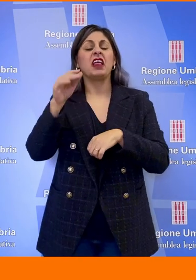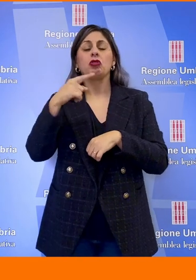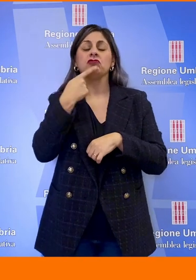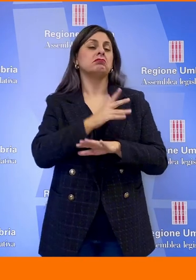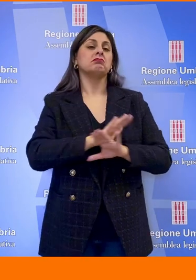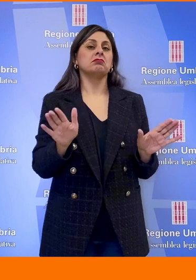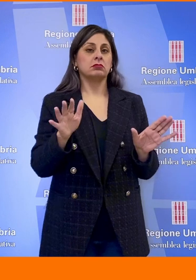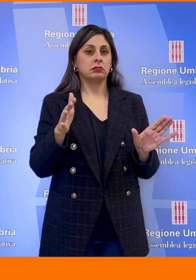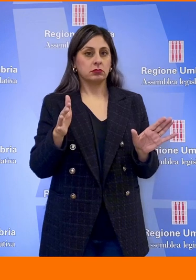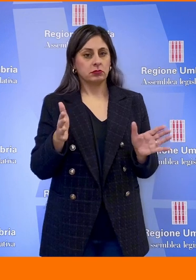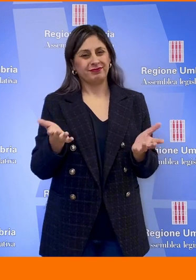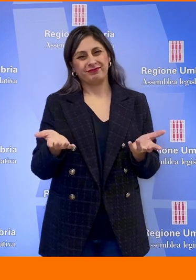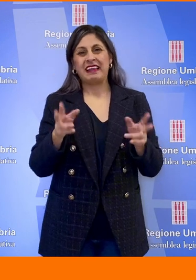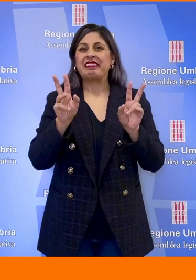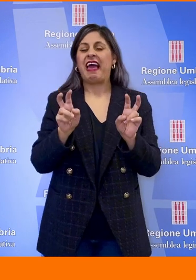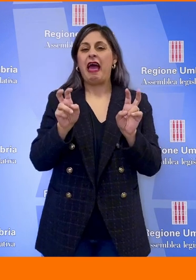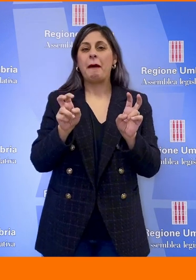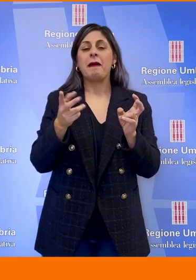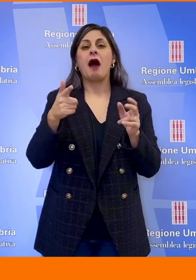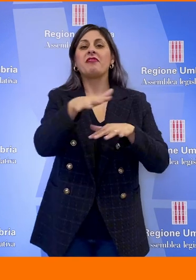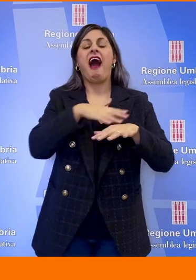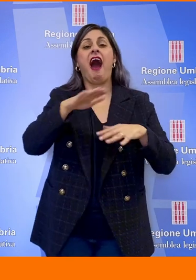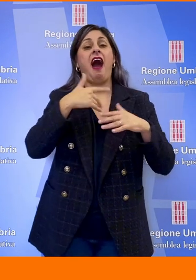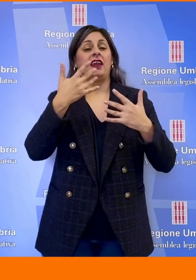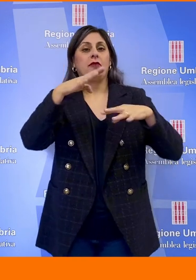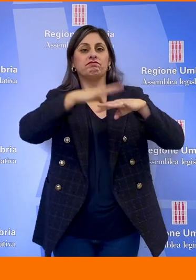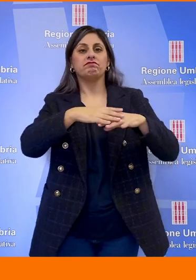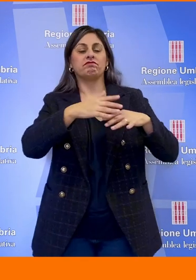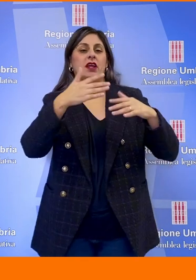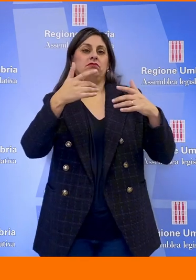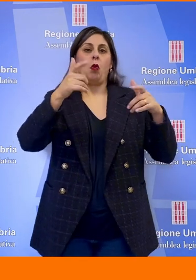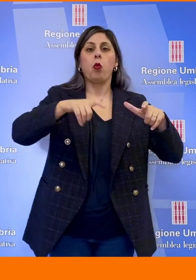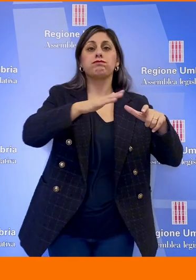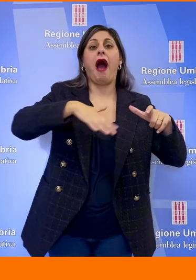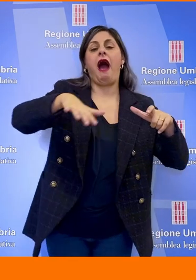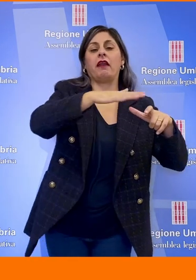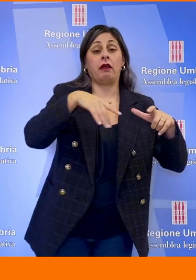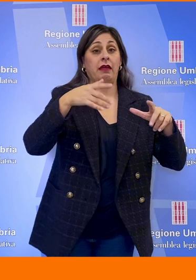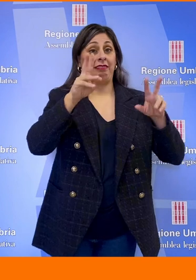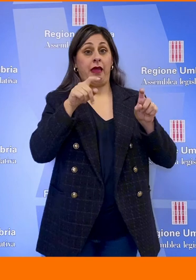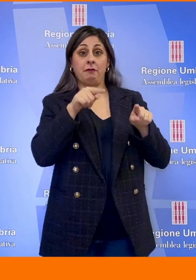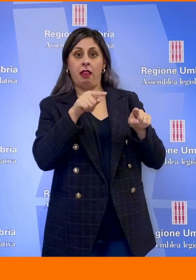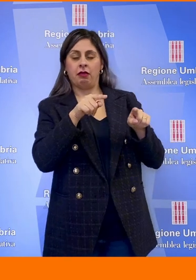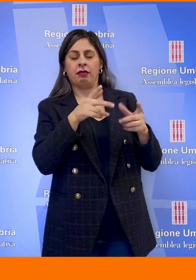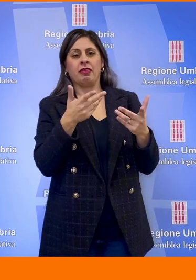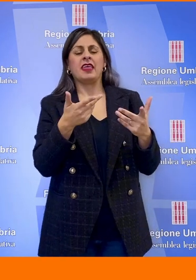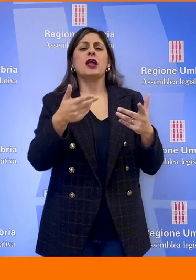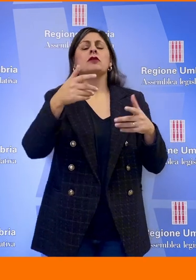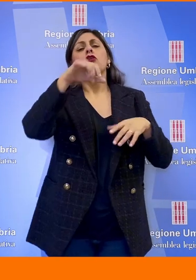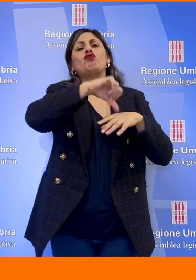Il tema delle aree urbane e anche lì sostanzialmente i maggiori centri urbani dell'Umbria che sono